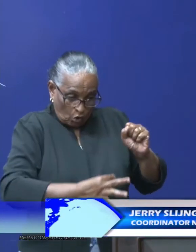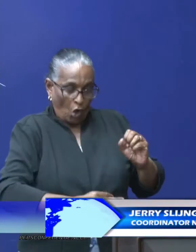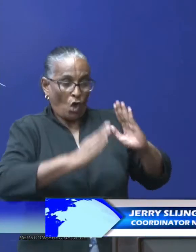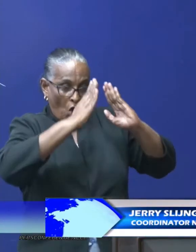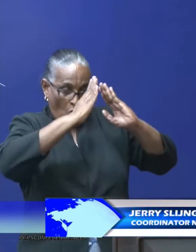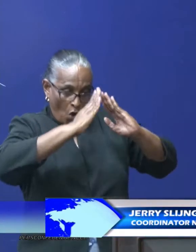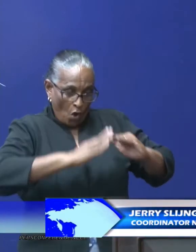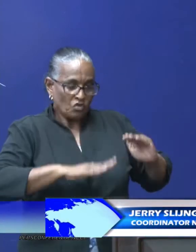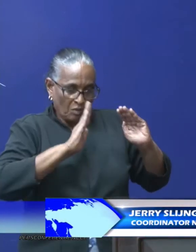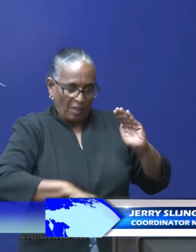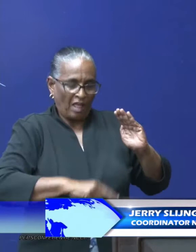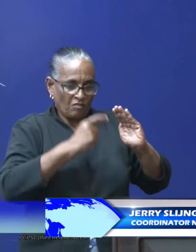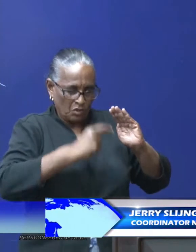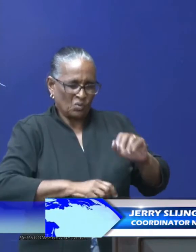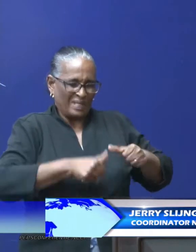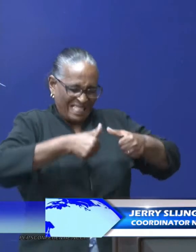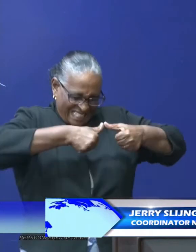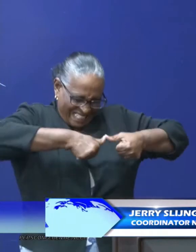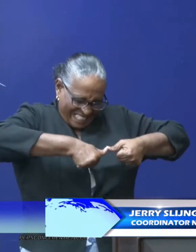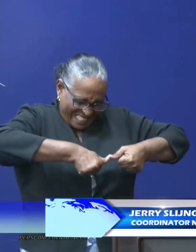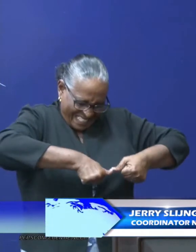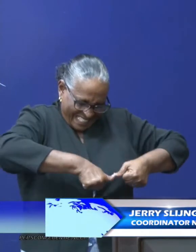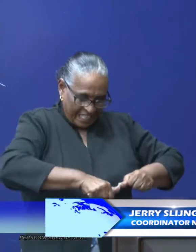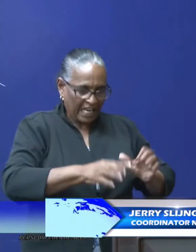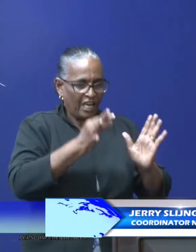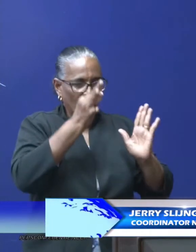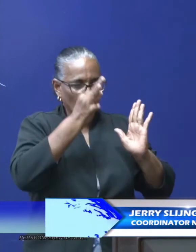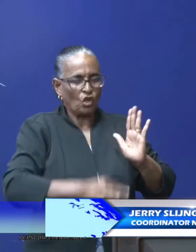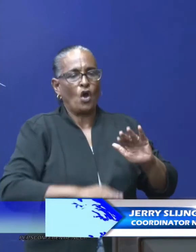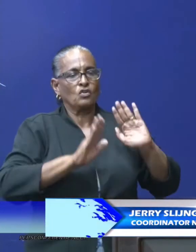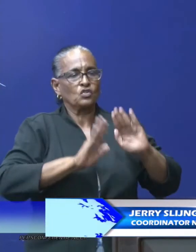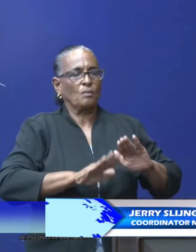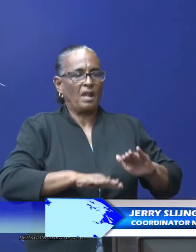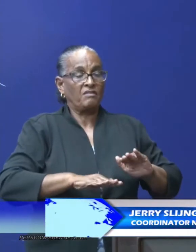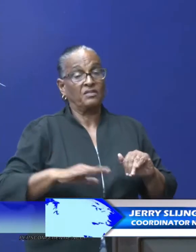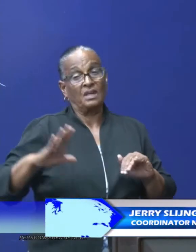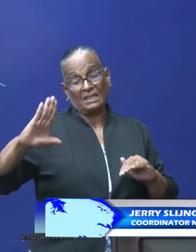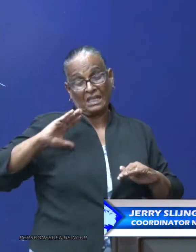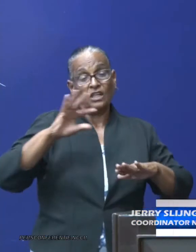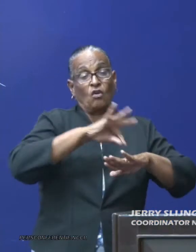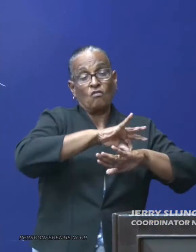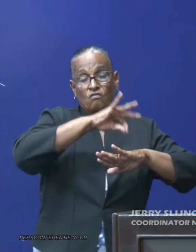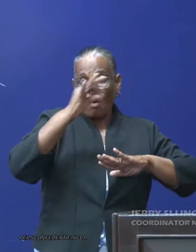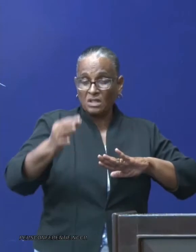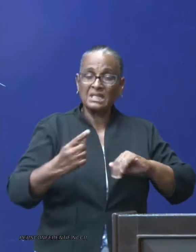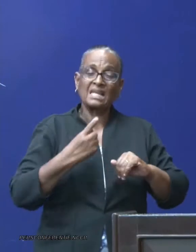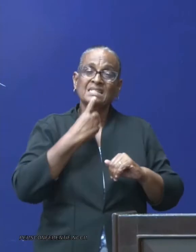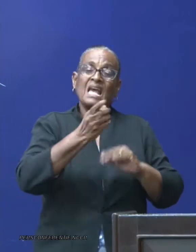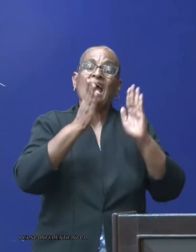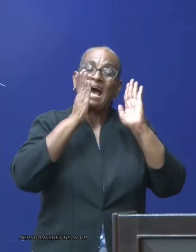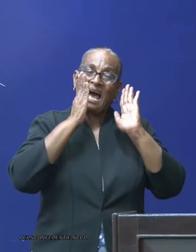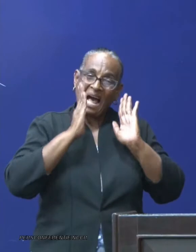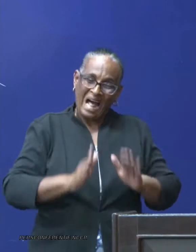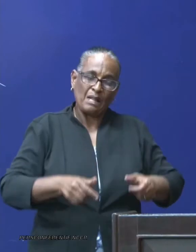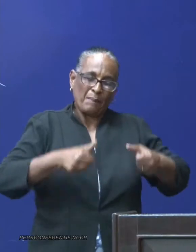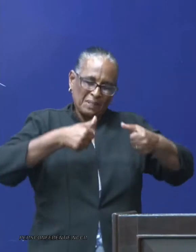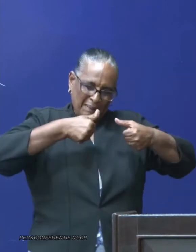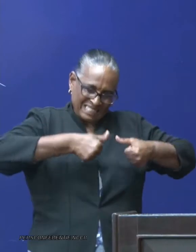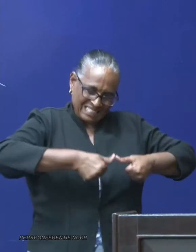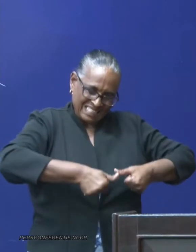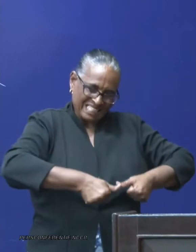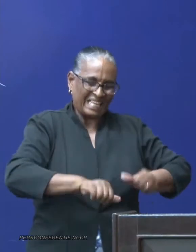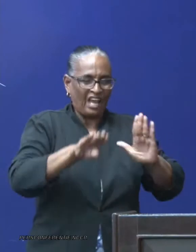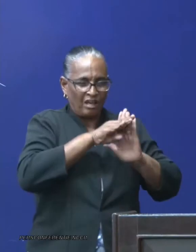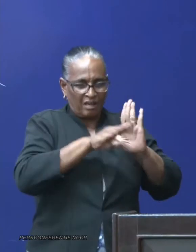voorwaarden. En het is al eerder aangehaald door de directeur volksgezondheid dat er stringente regels zijn